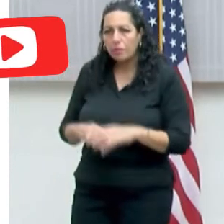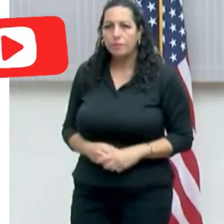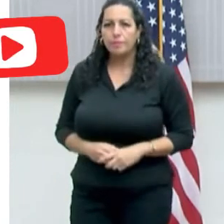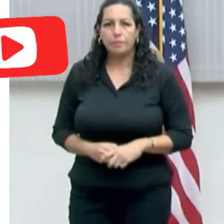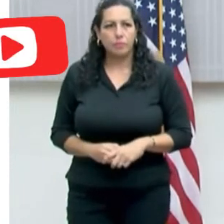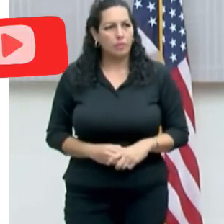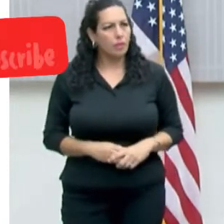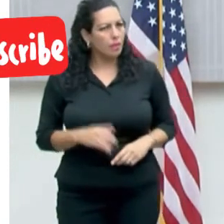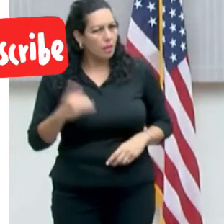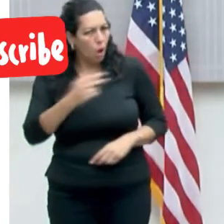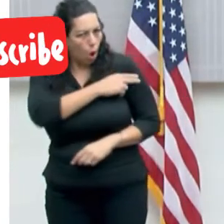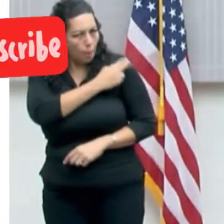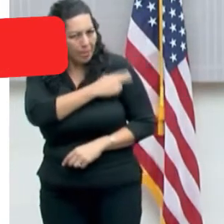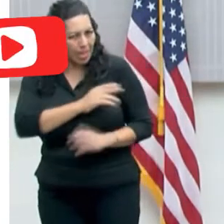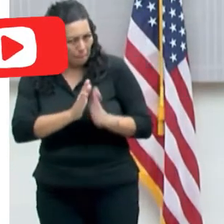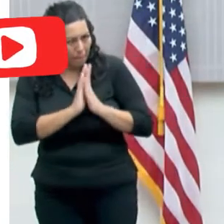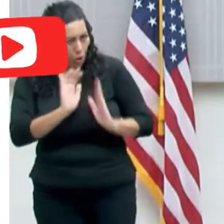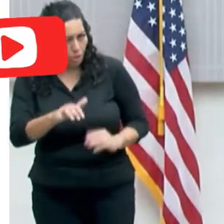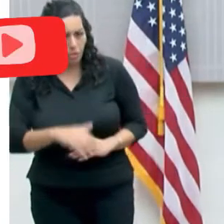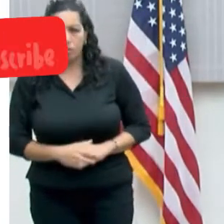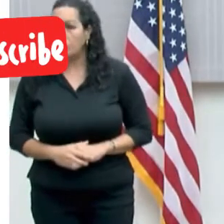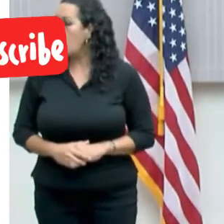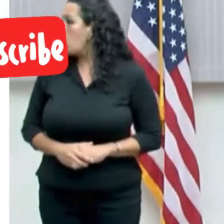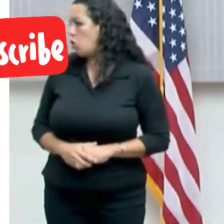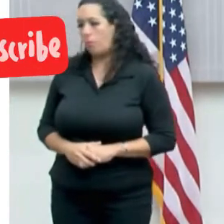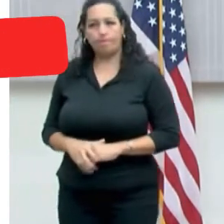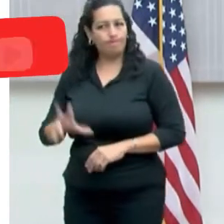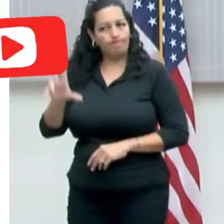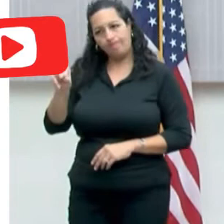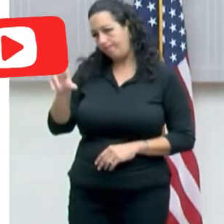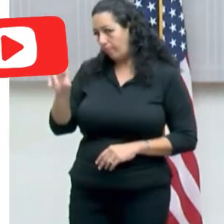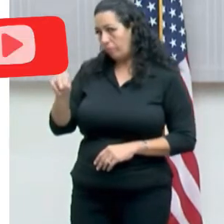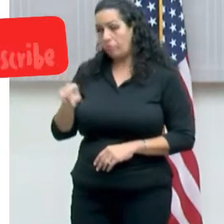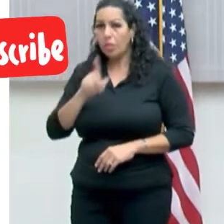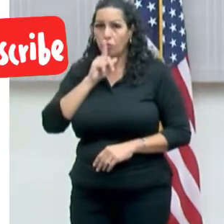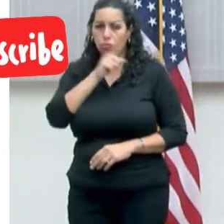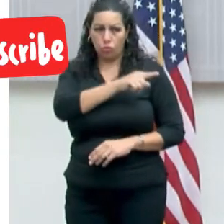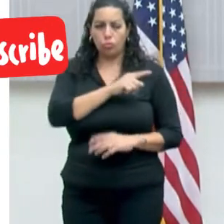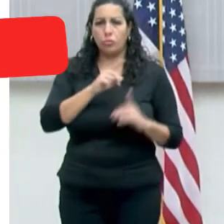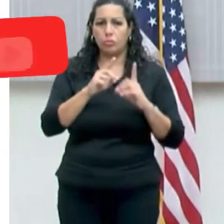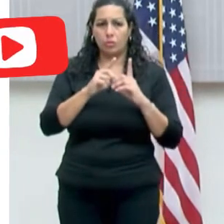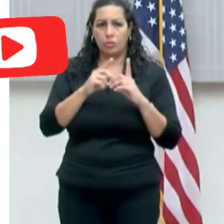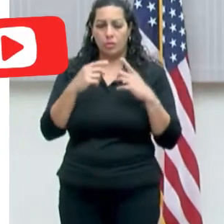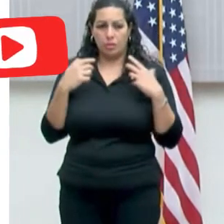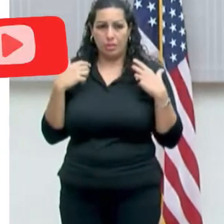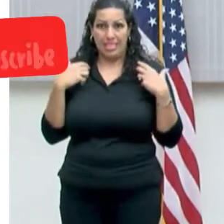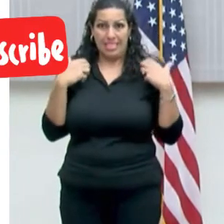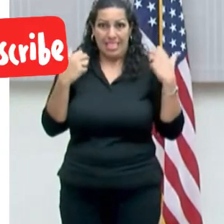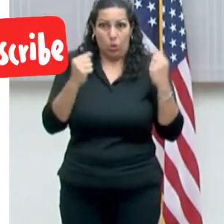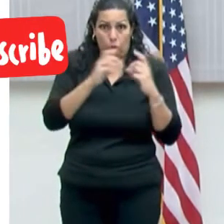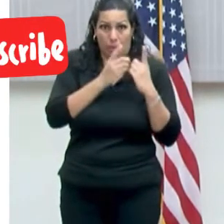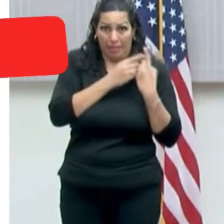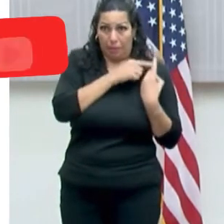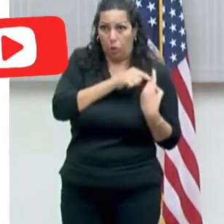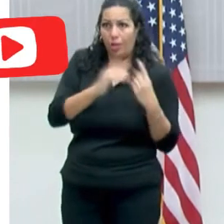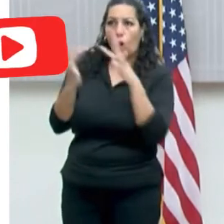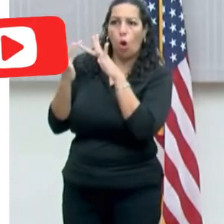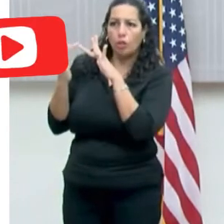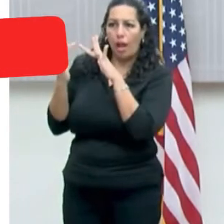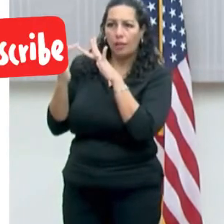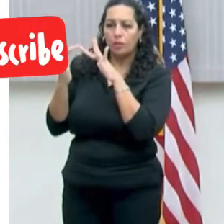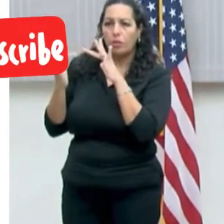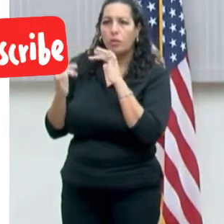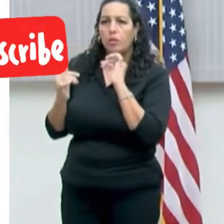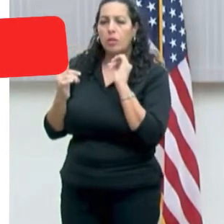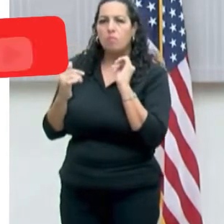junta de hospitales? No, aunque el secretario tiene comunicación con la industria constantemente, esa es una medida